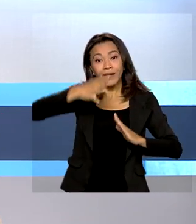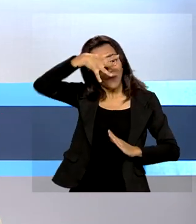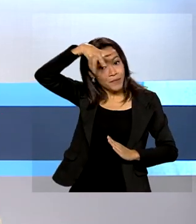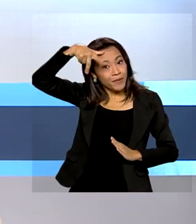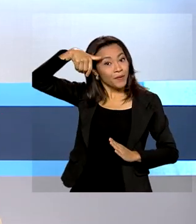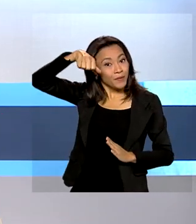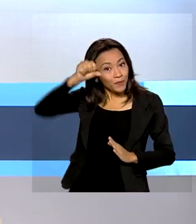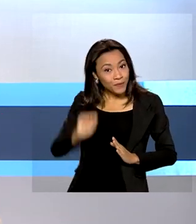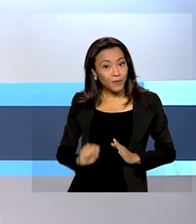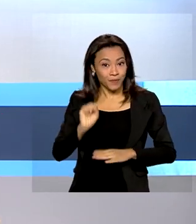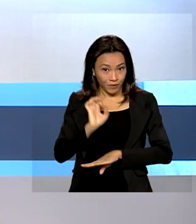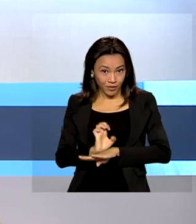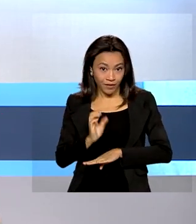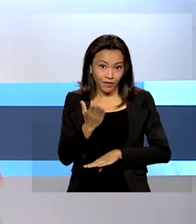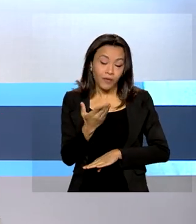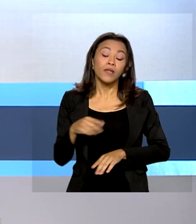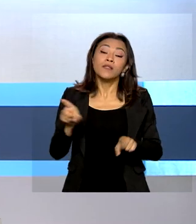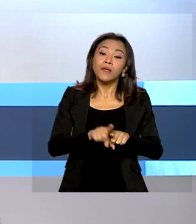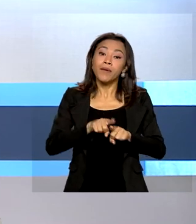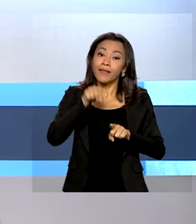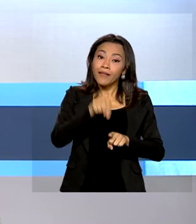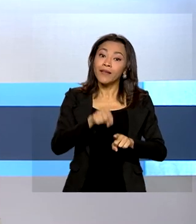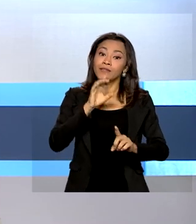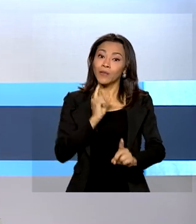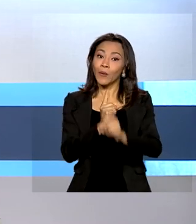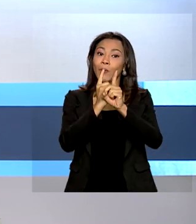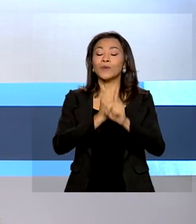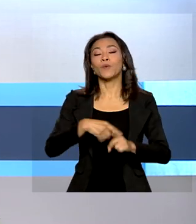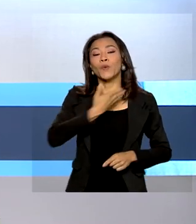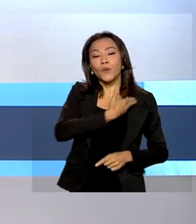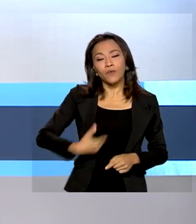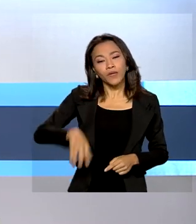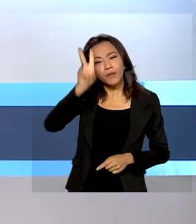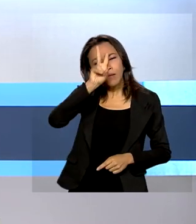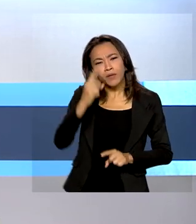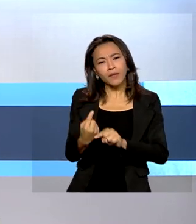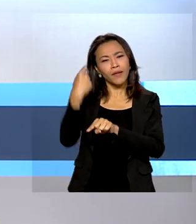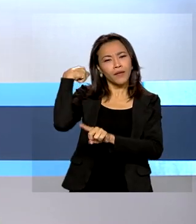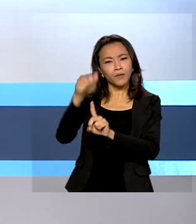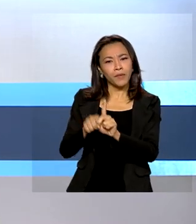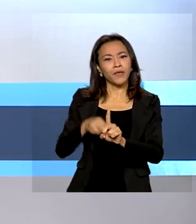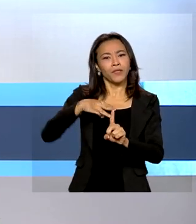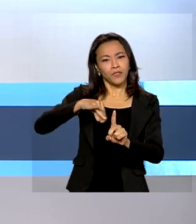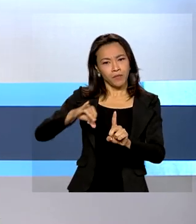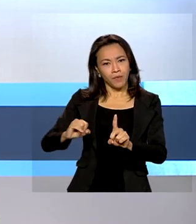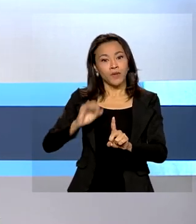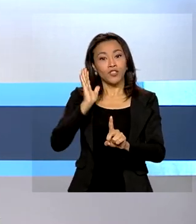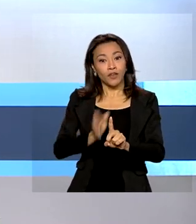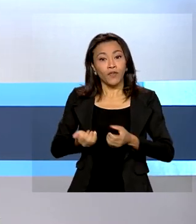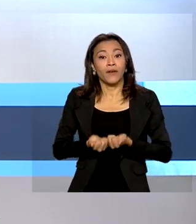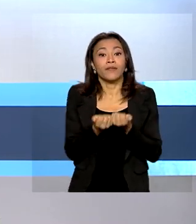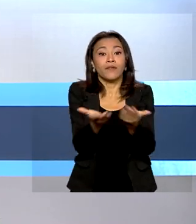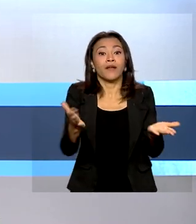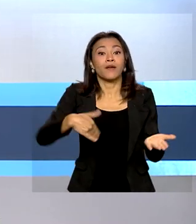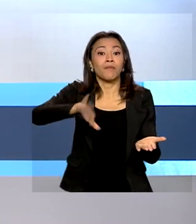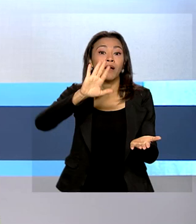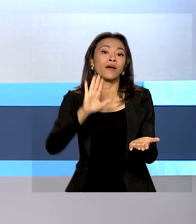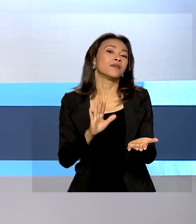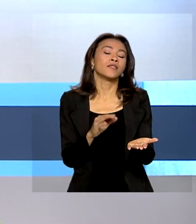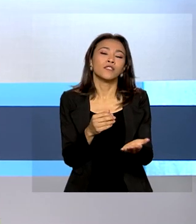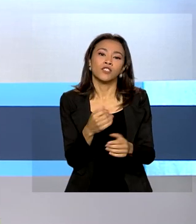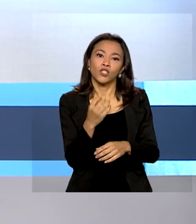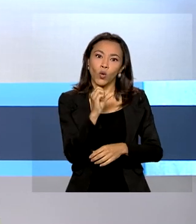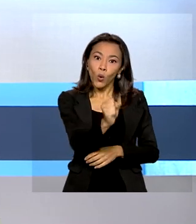Na cerimônia, o governo também lembrou que desde maio do ano passado, foram concedidos mais de 8 mil documentos de titulação entre